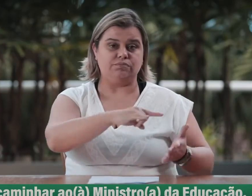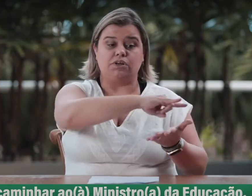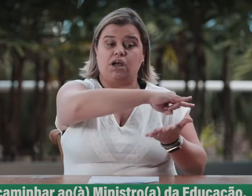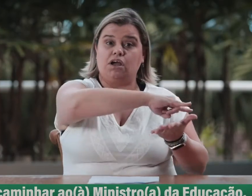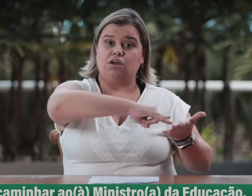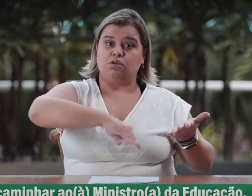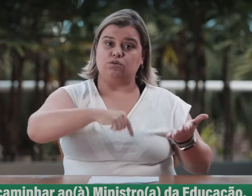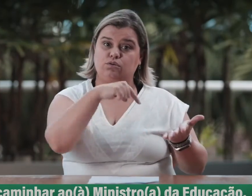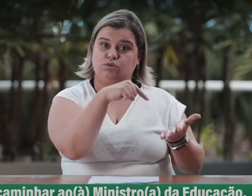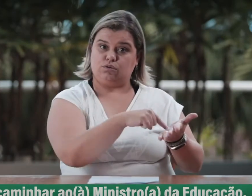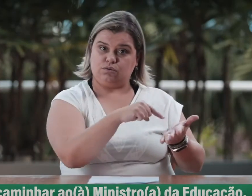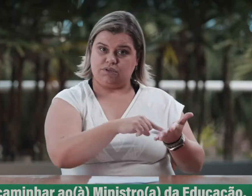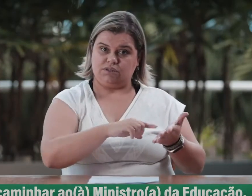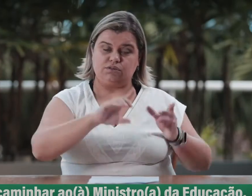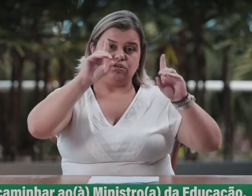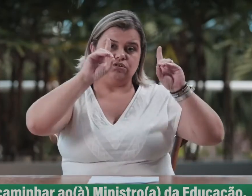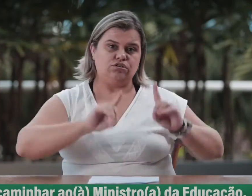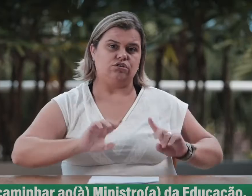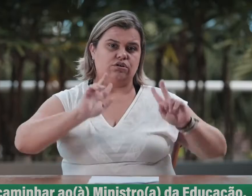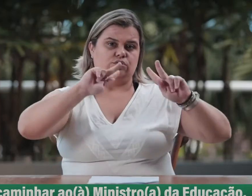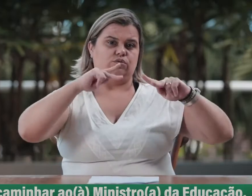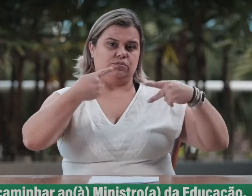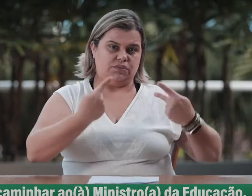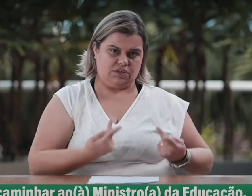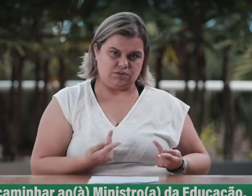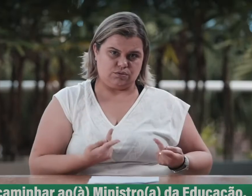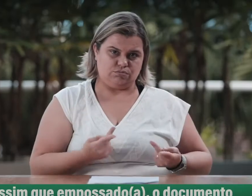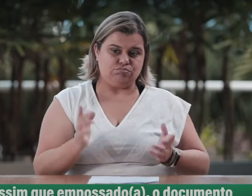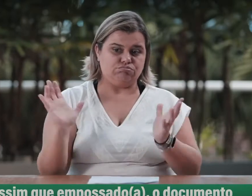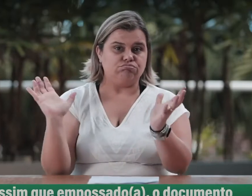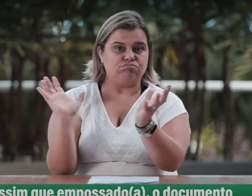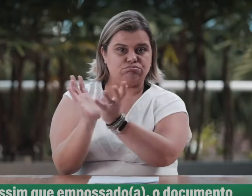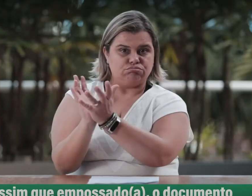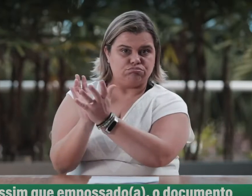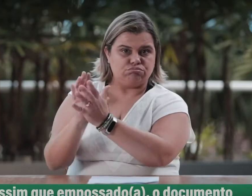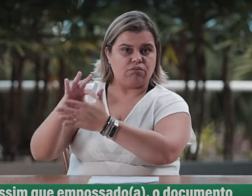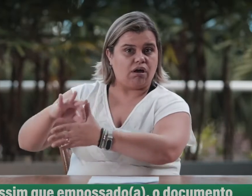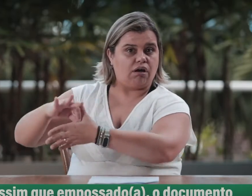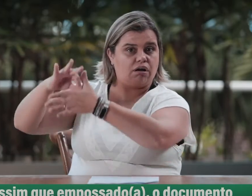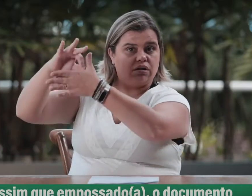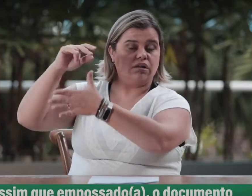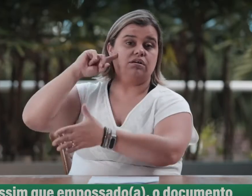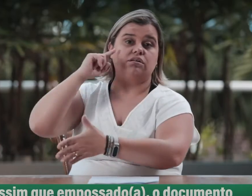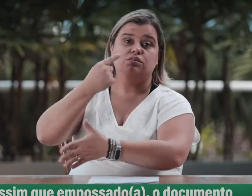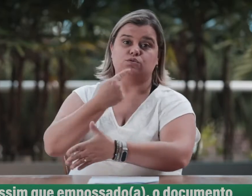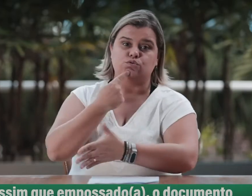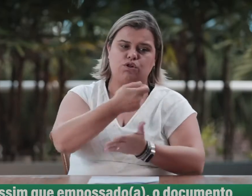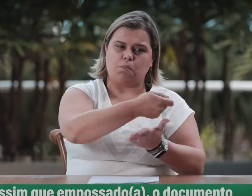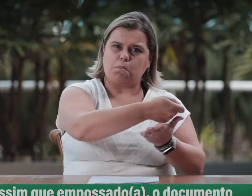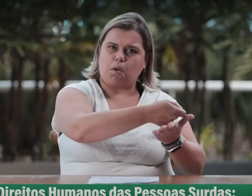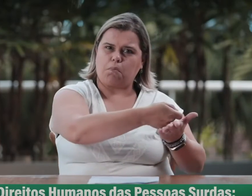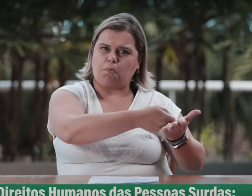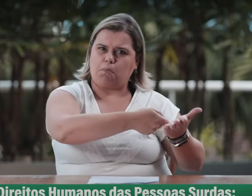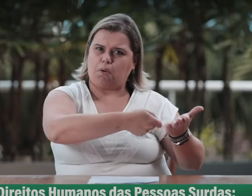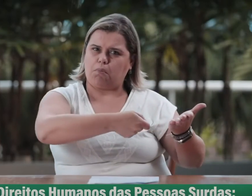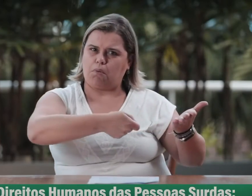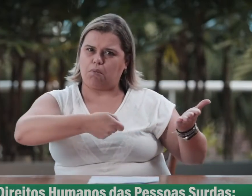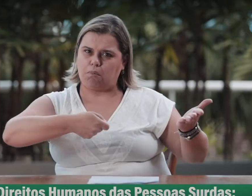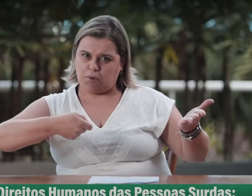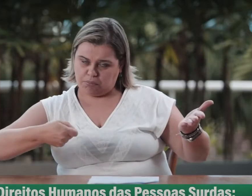Encaminhar ao ministro ou à ministra da Educação, assim que empoçado ou empoçada, o documento Direitos Humanos